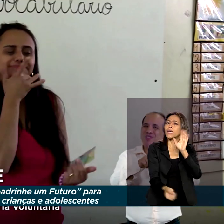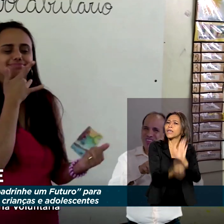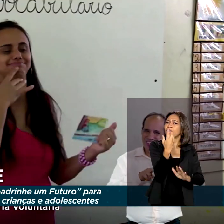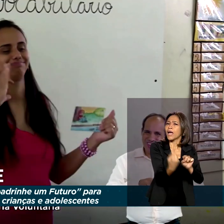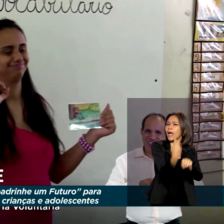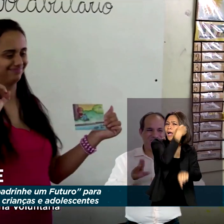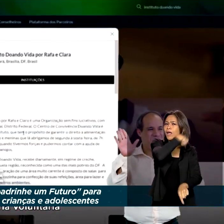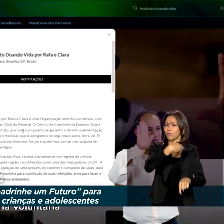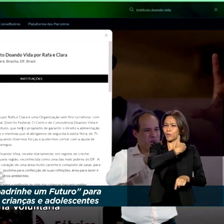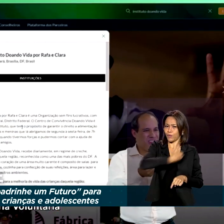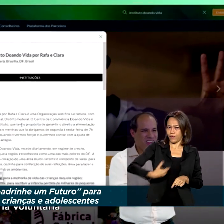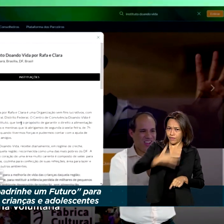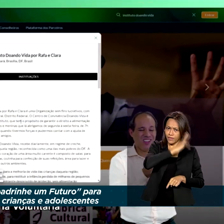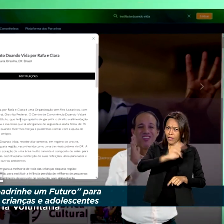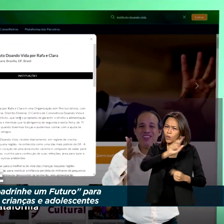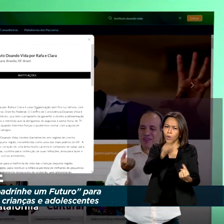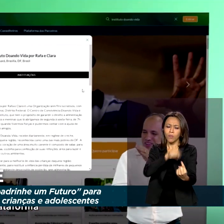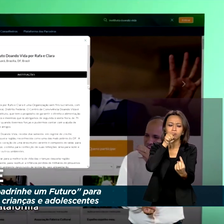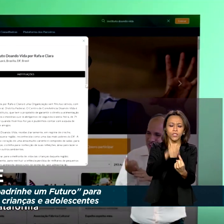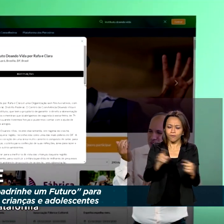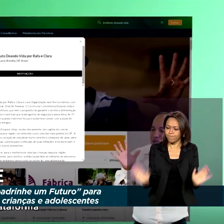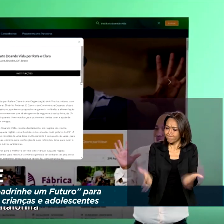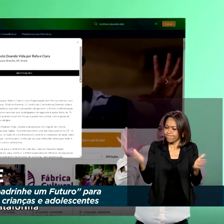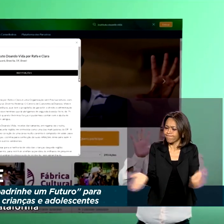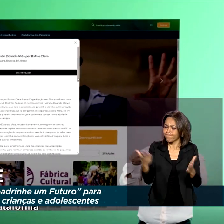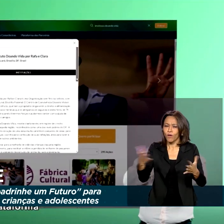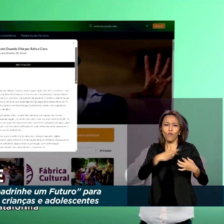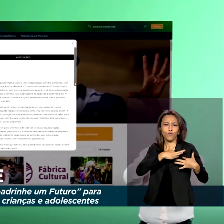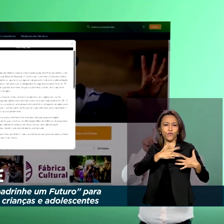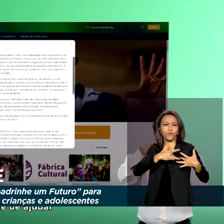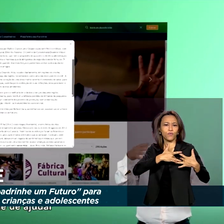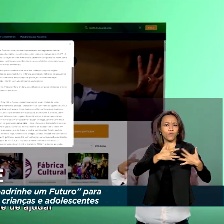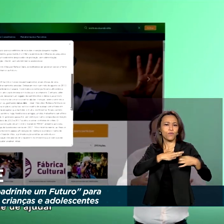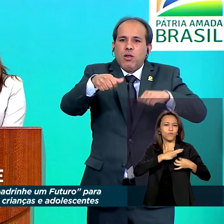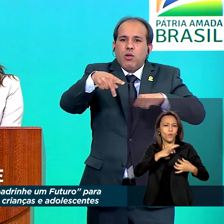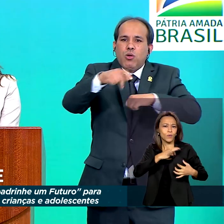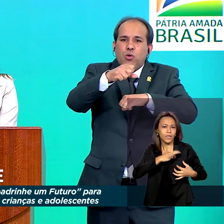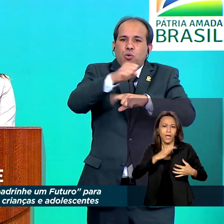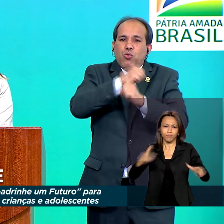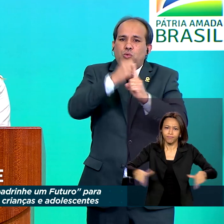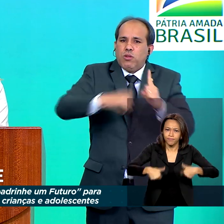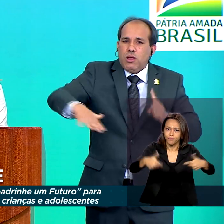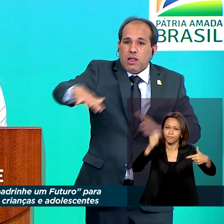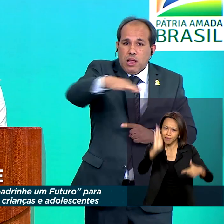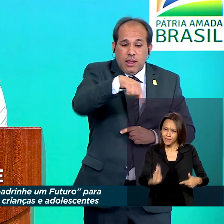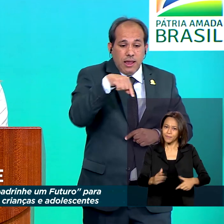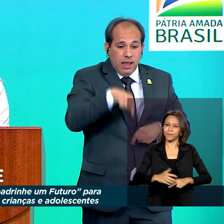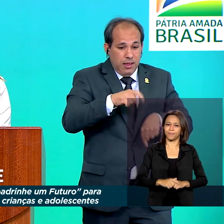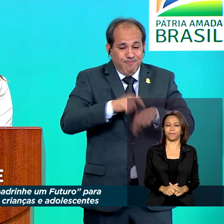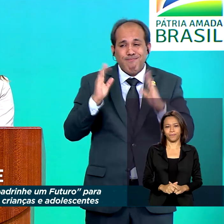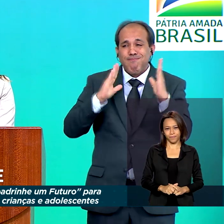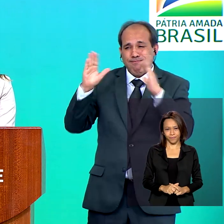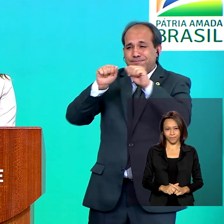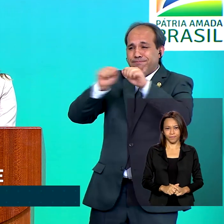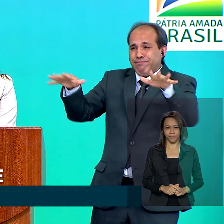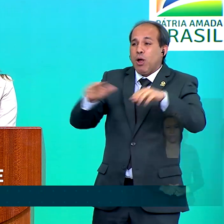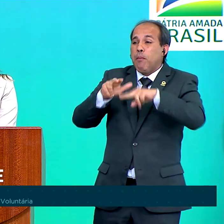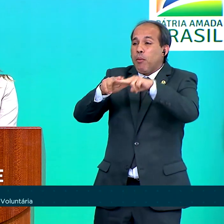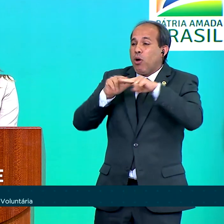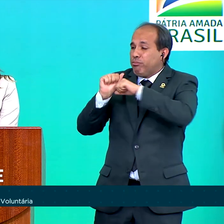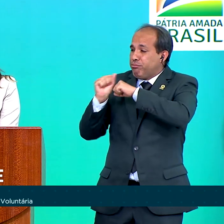pelo governo para incentivar a prática do voluntariado no país. Esse difícil momento de pandemia